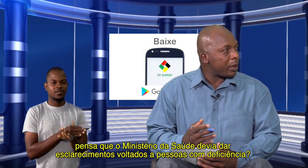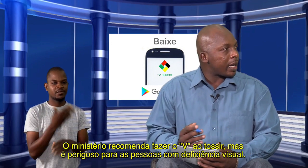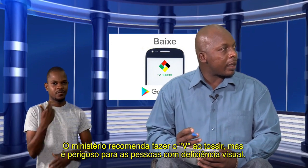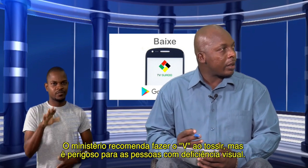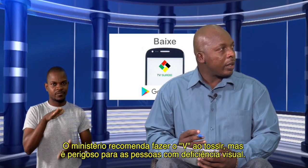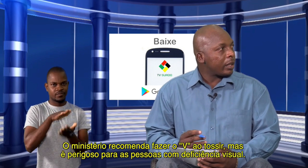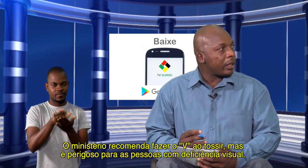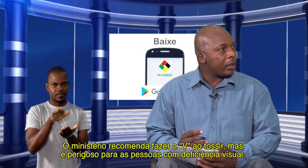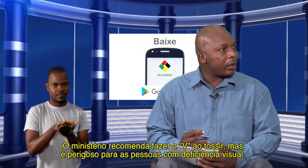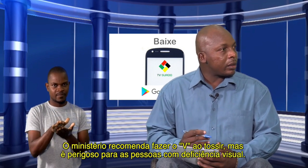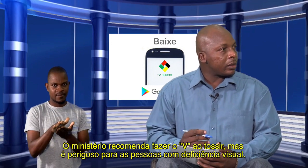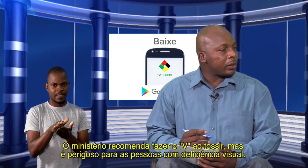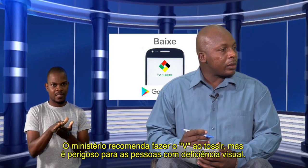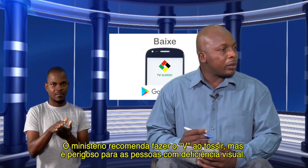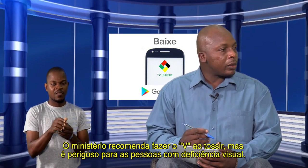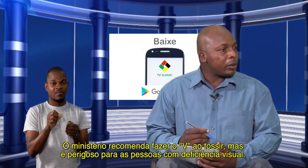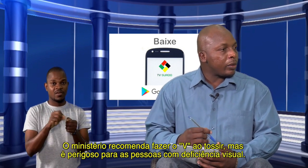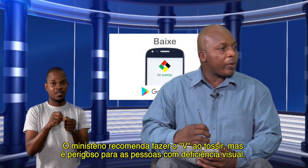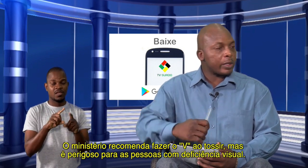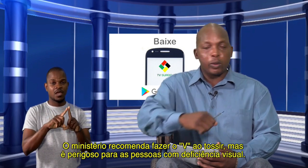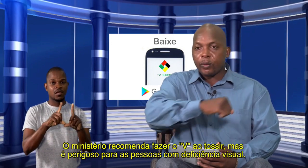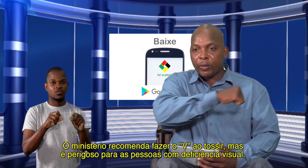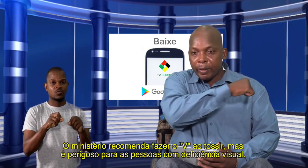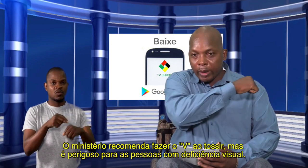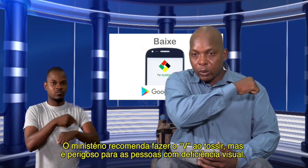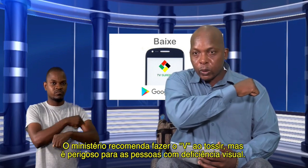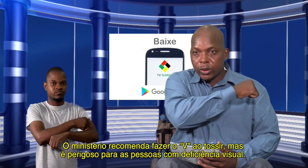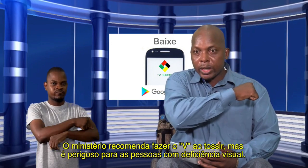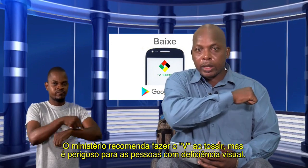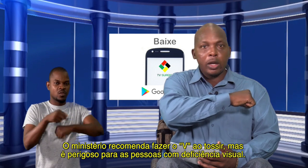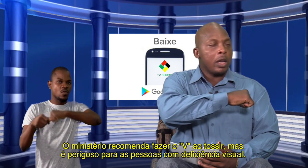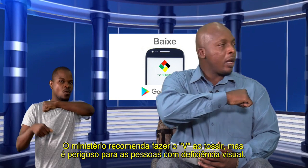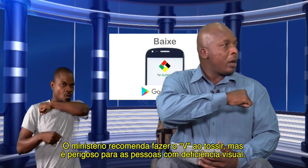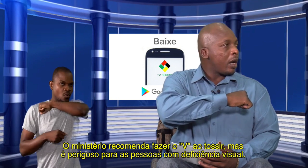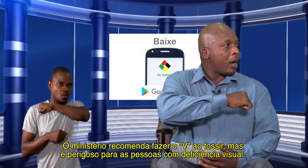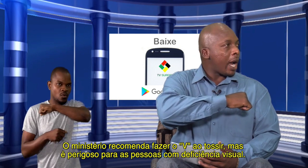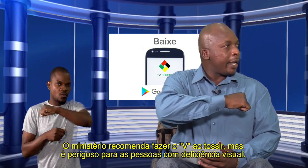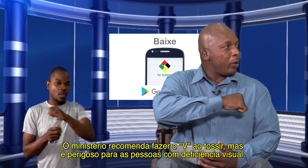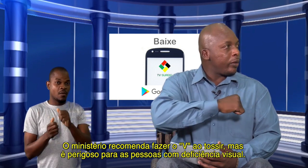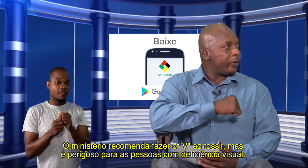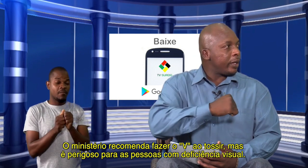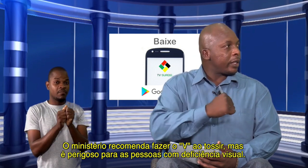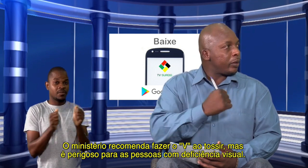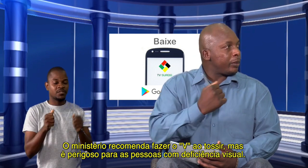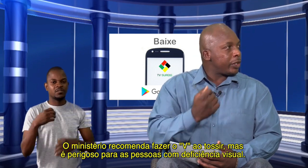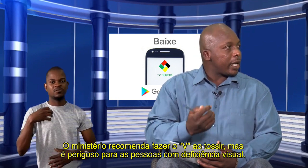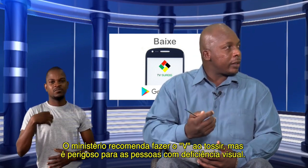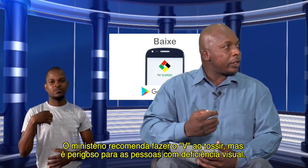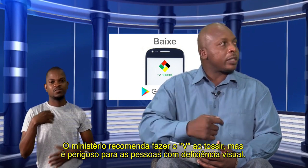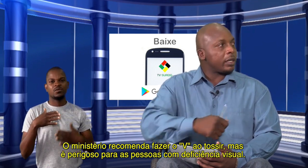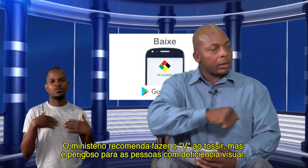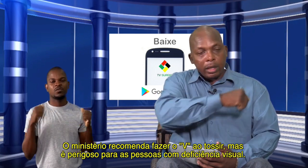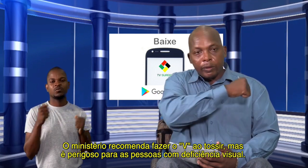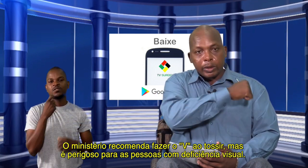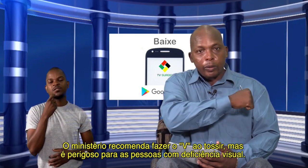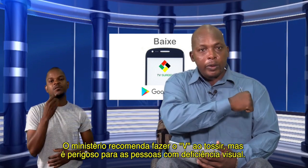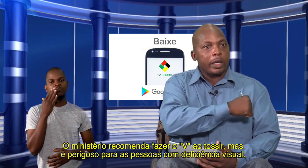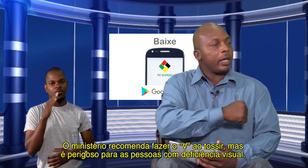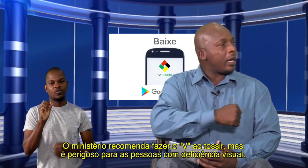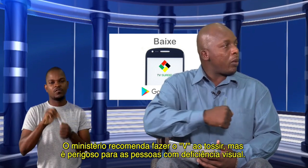explicar que o fazer um V ao tossir, aí onde vê que o Ministério diz que tem que fazer o V, e é